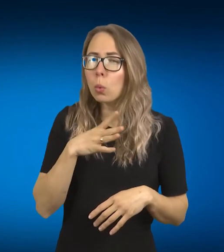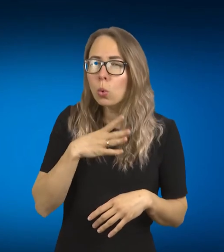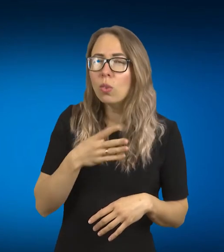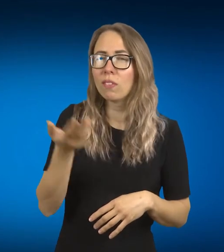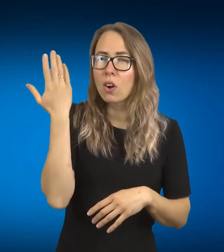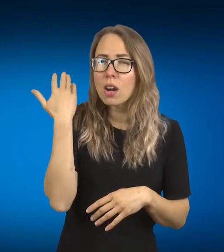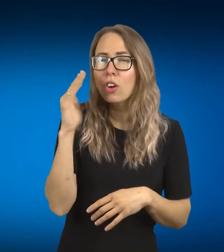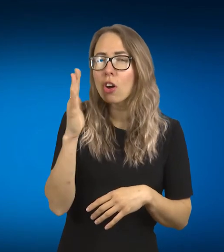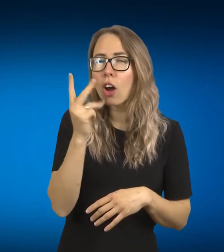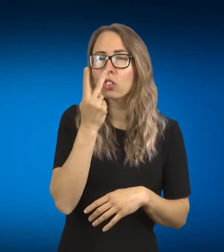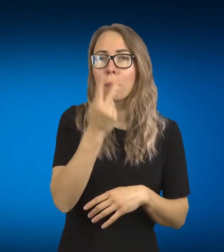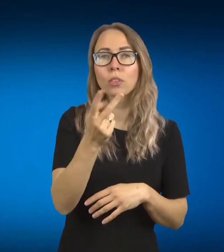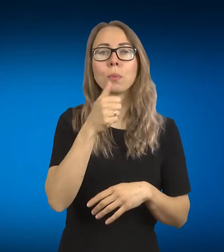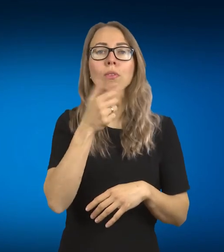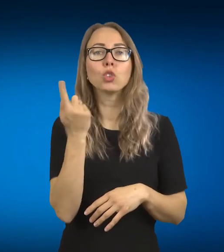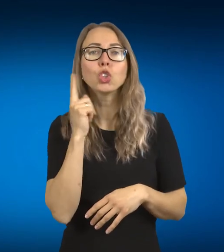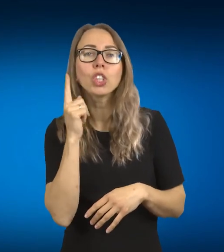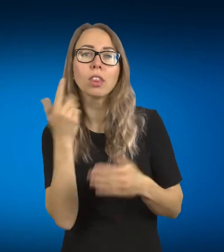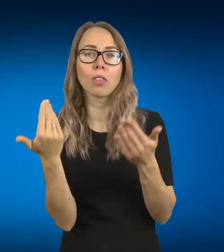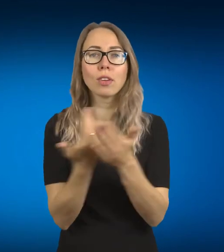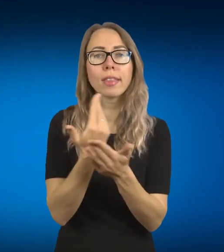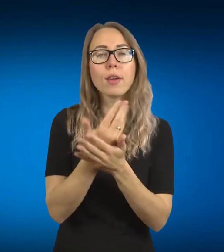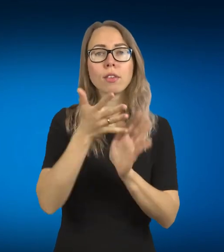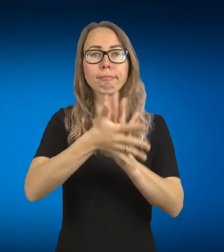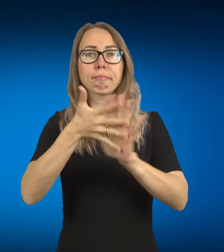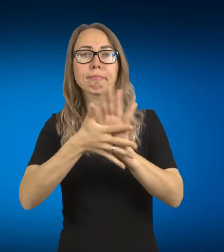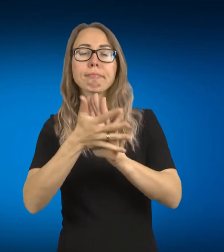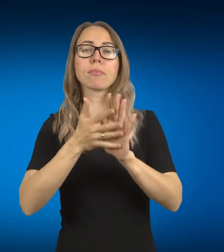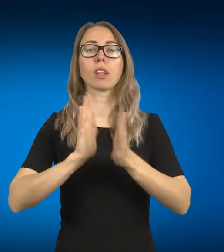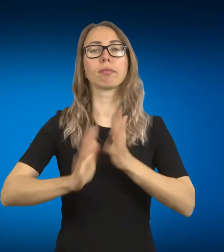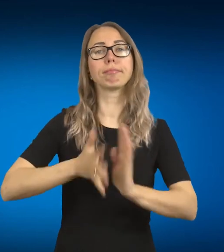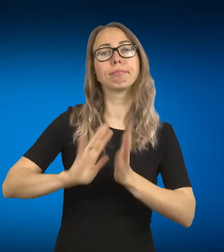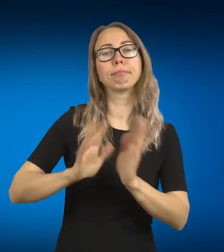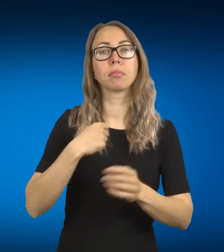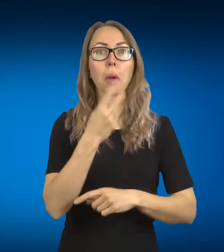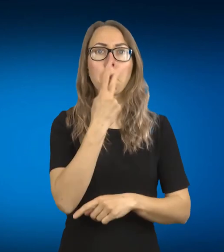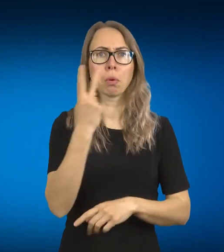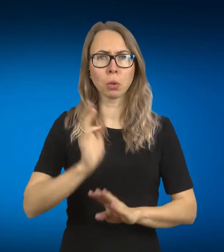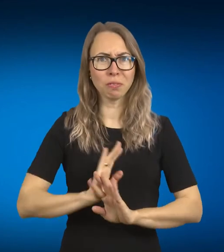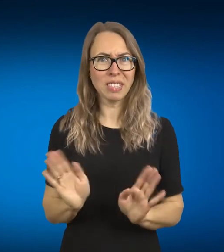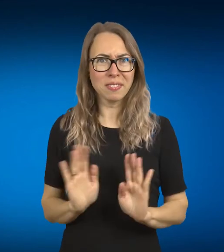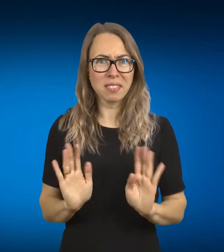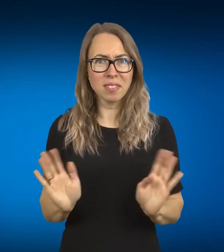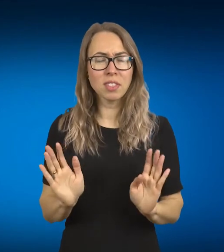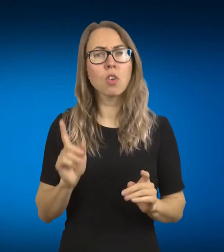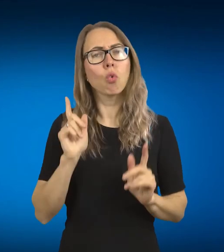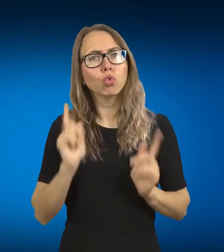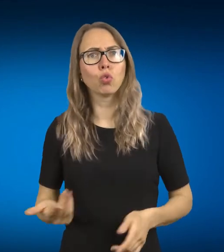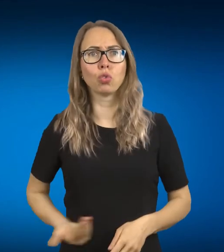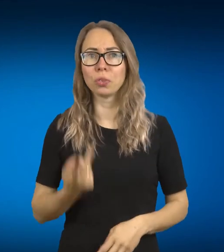mačiau, ne, ten taržinės, mačiau, kad ir gestų kalba bendravoja žmonės, bet ir tiek. Tai mano labiau klausimas,